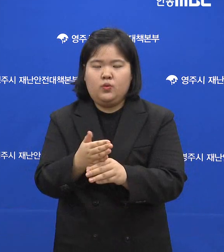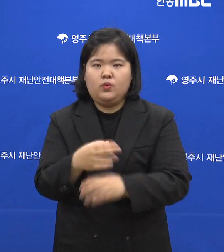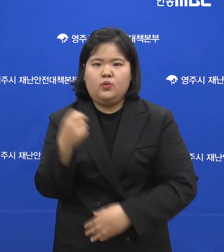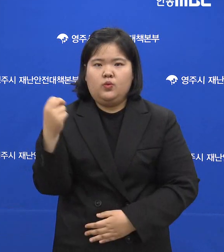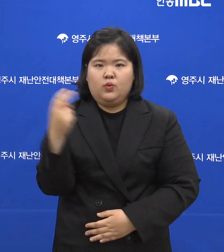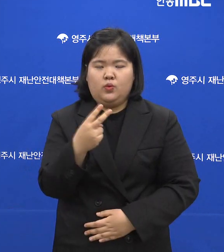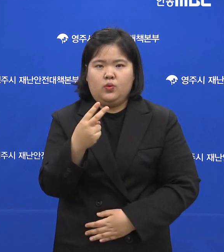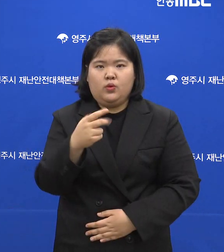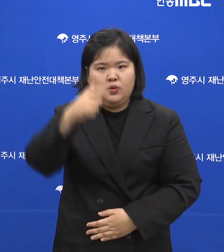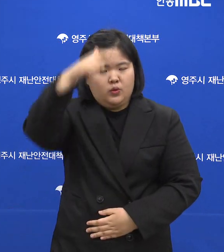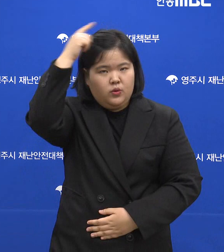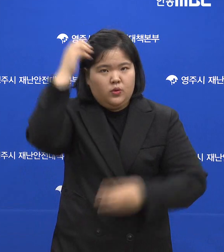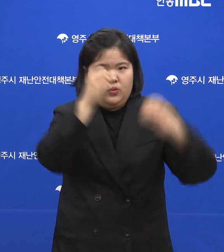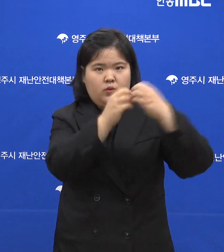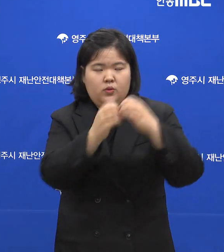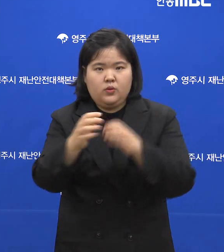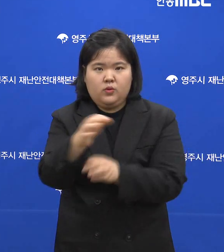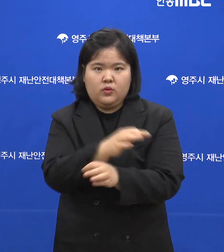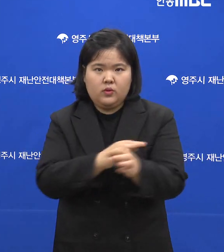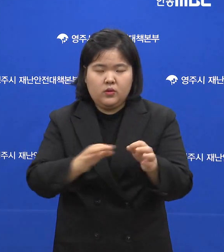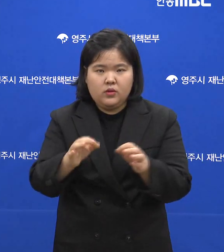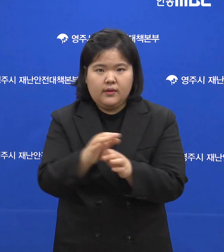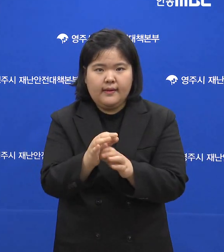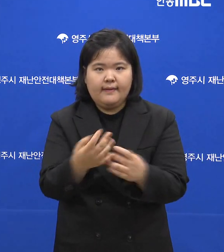전통시장 공동마케팅도 추진하겠습니다.